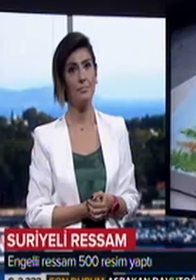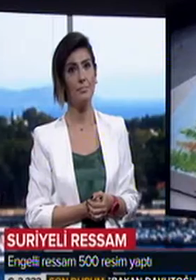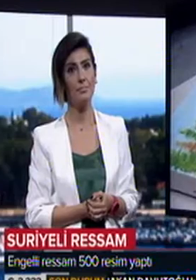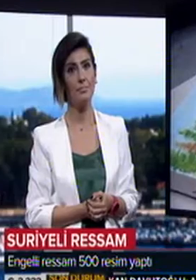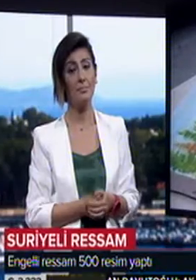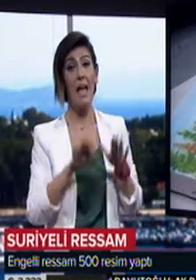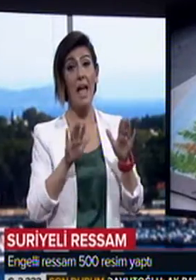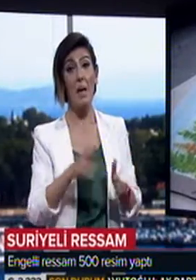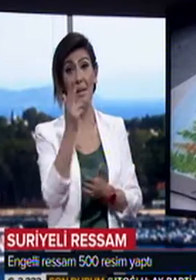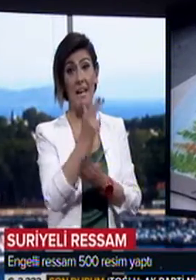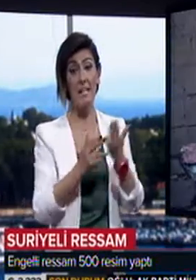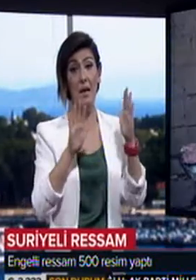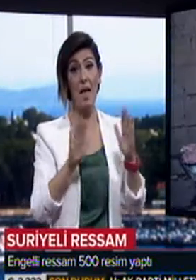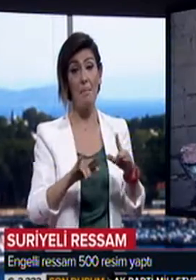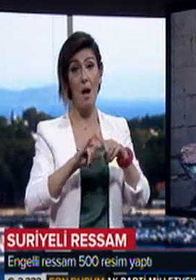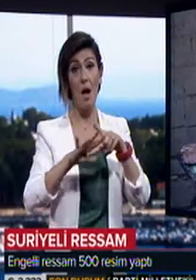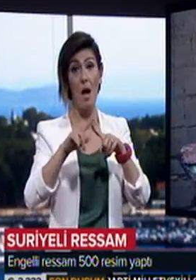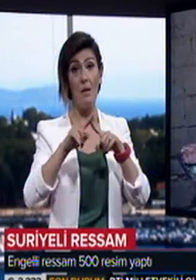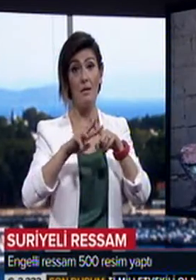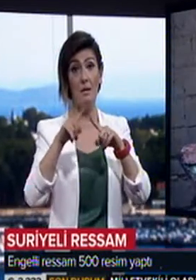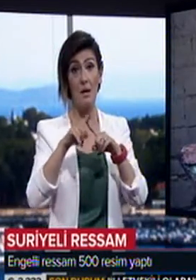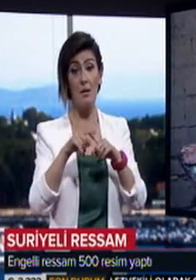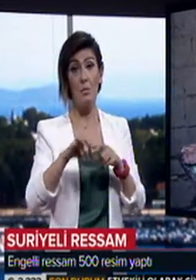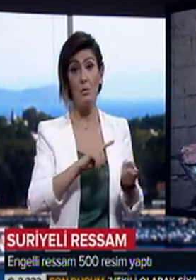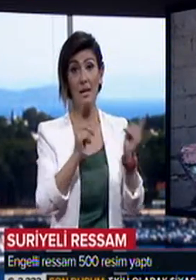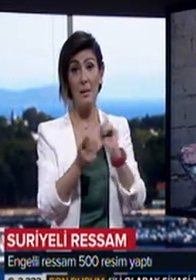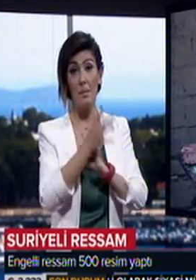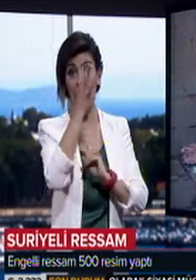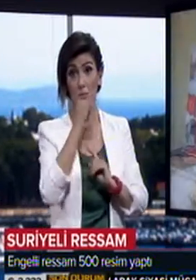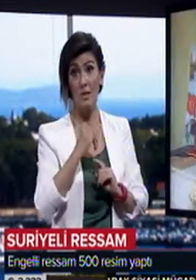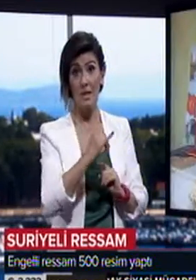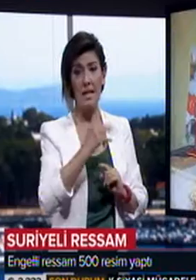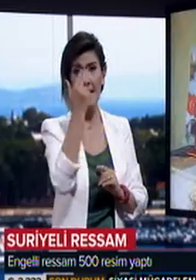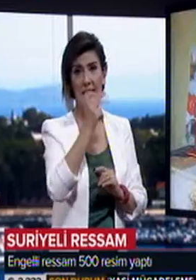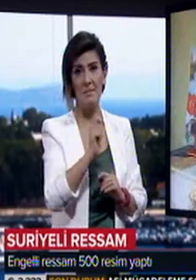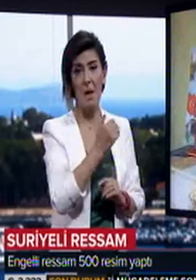Hem ressam hem de hattat. Bugüne kadar 500'e yakın resim yaptı.